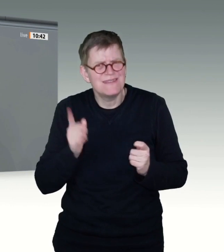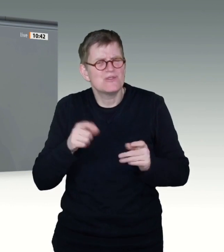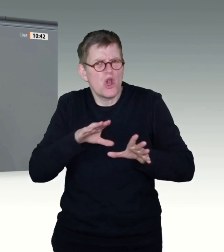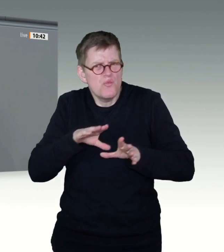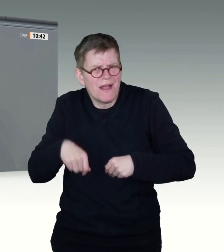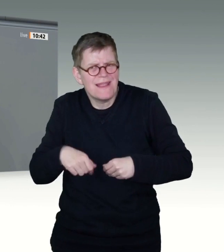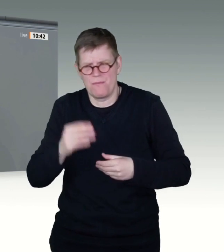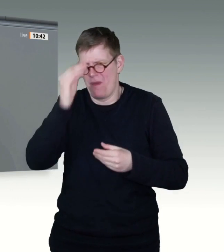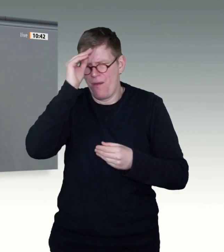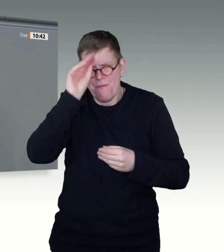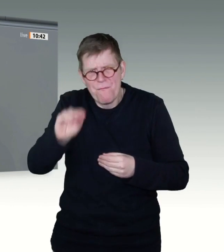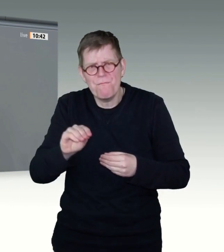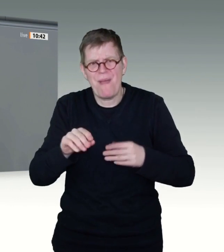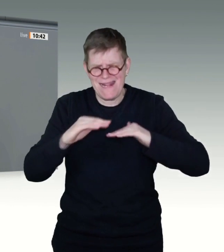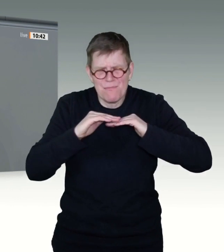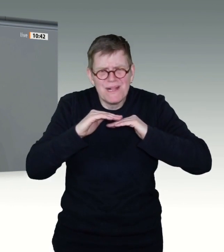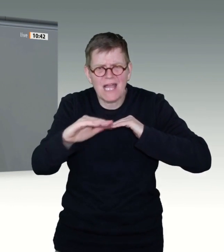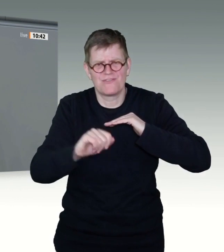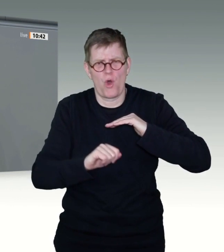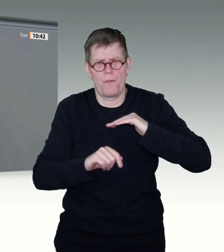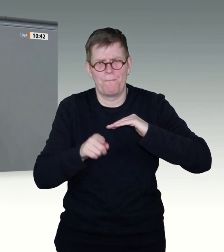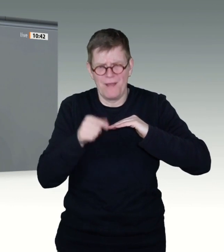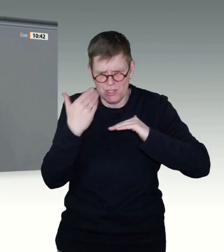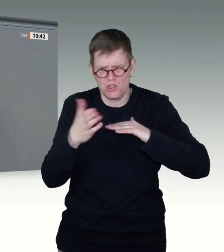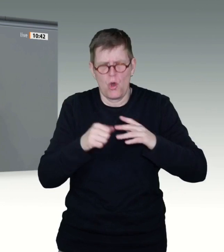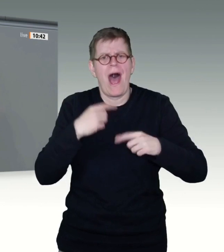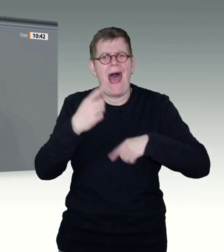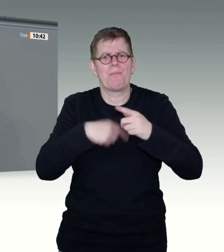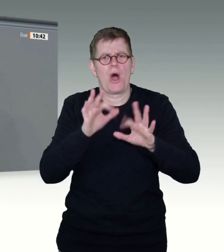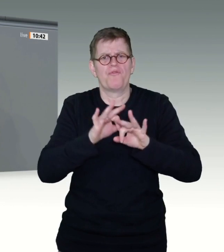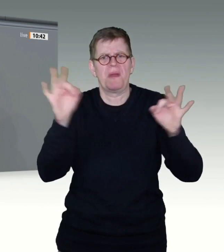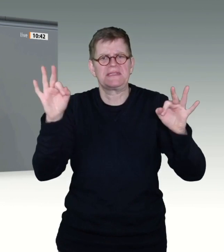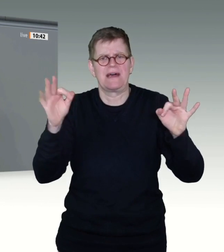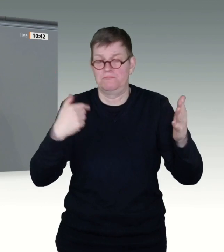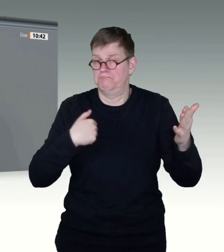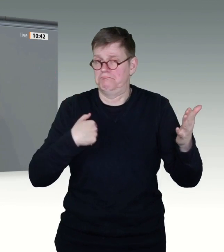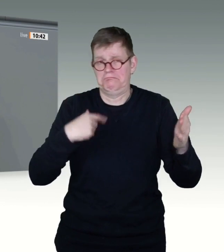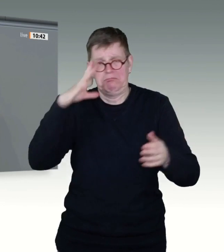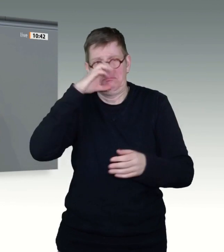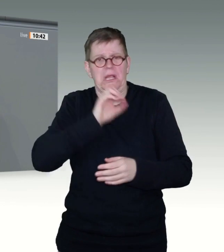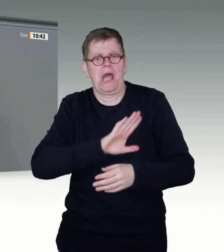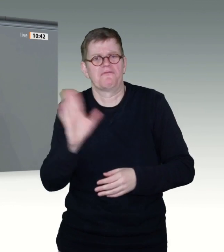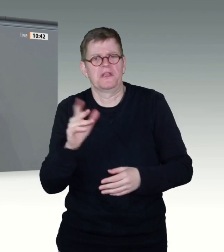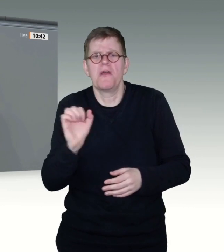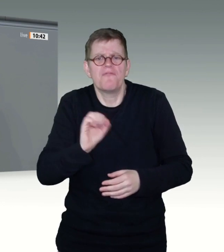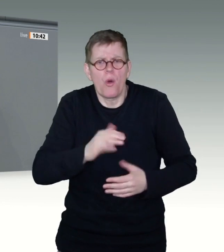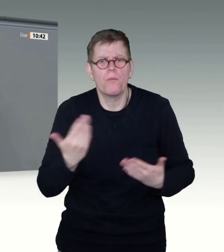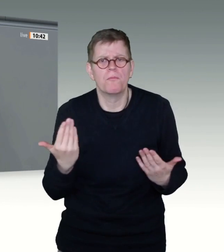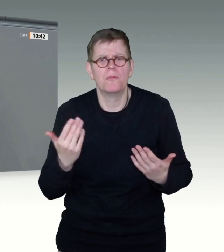hier bessere Abläufe zu schaffen. Es liegt letztendlich in der Hand der Länder klar, mit den